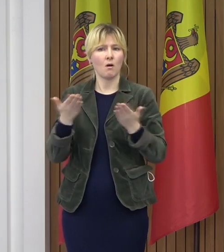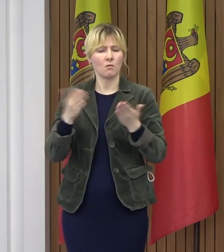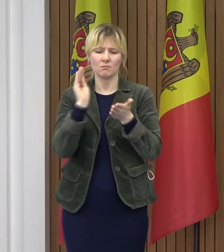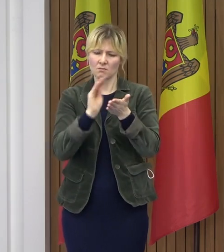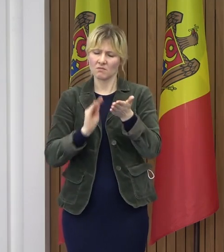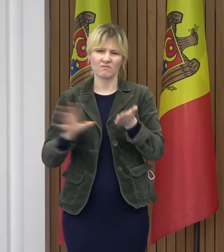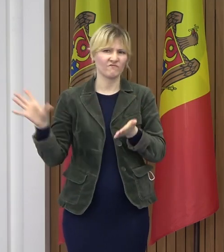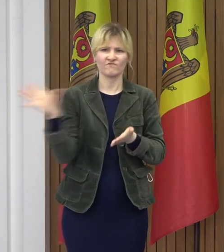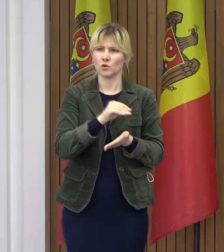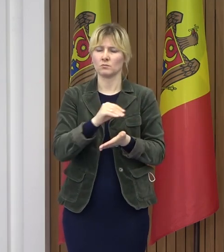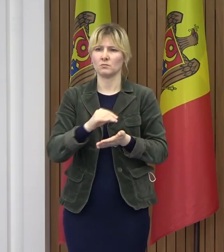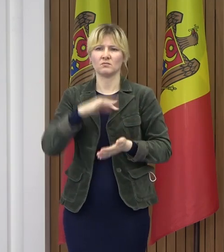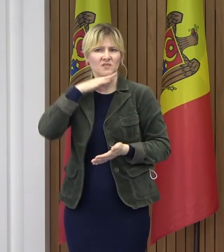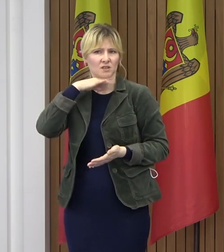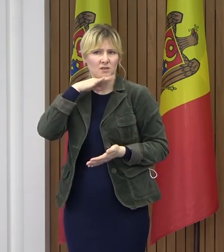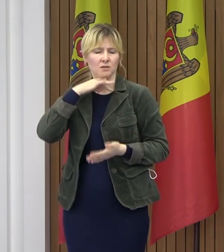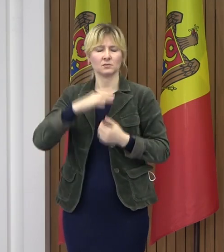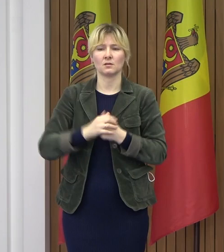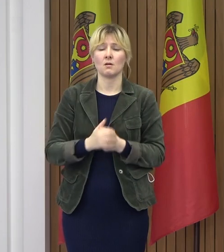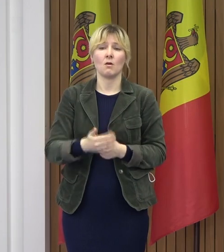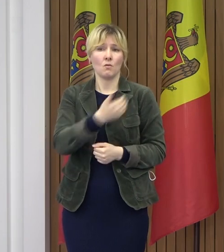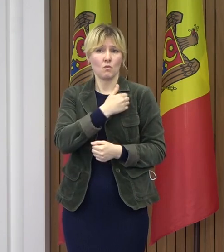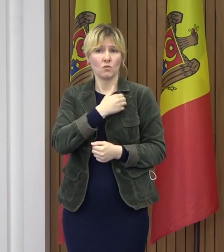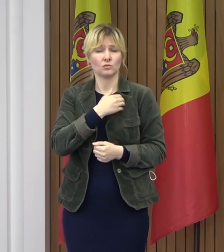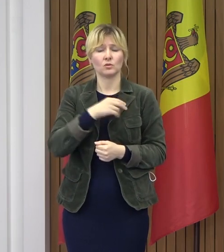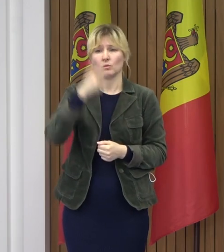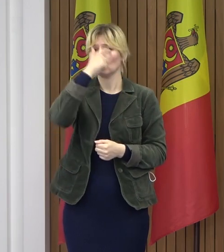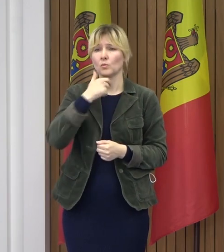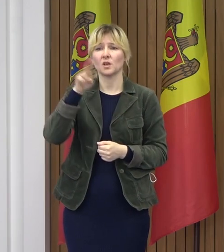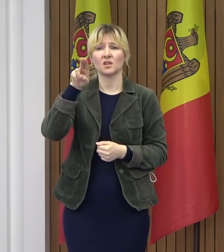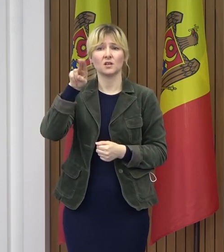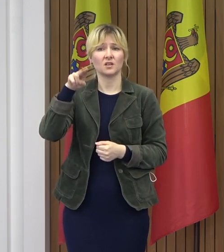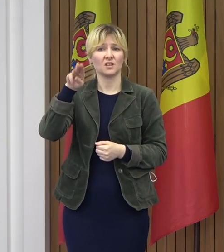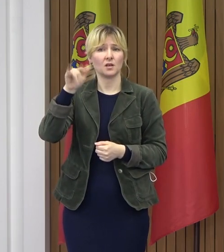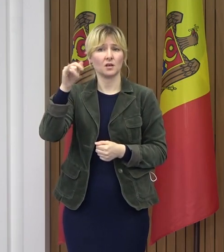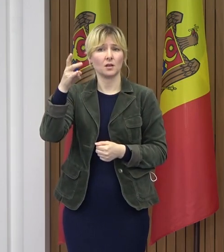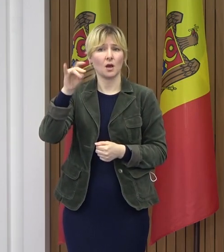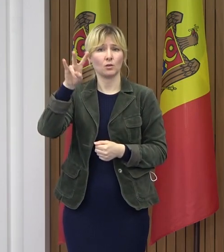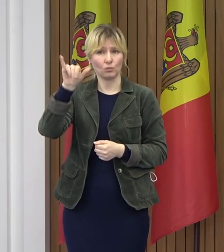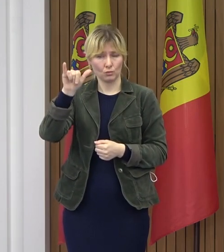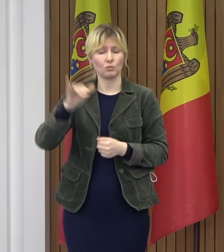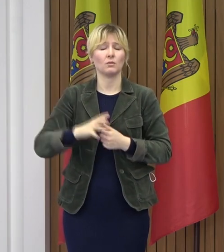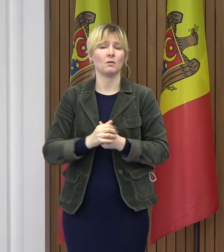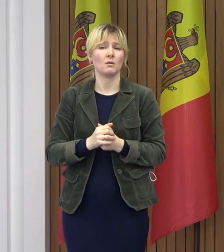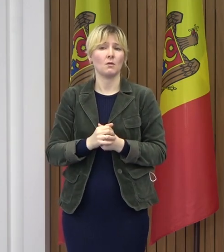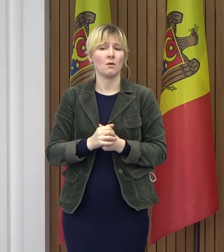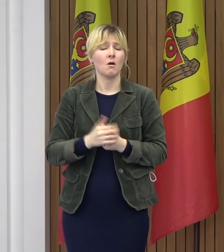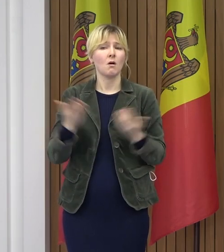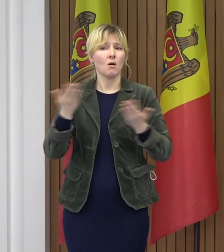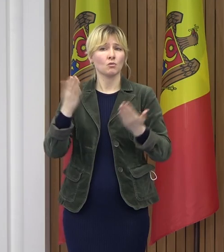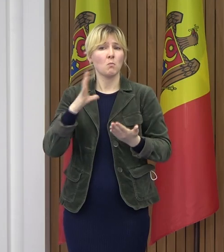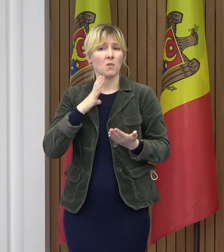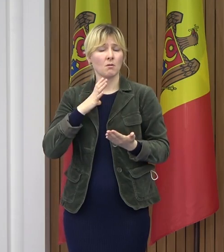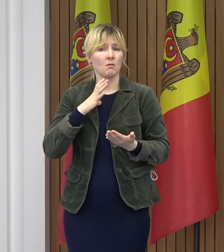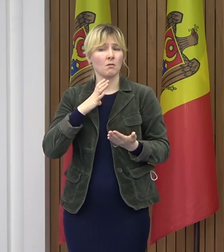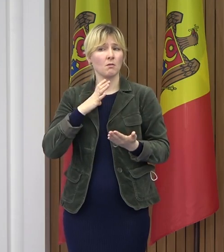Pe de altă parte, sunt recunoscător domnului academician Teghineanu, președintele Academiei de Știință din Moldova, care au venit cu o